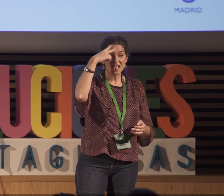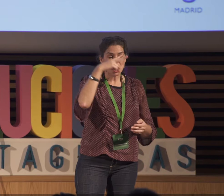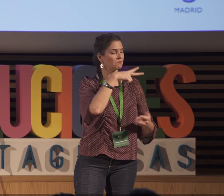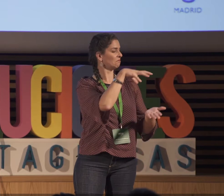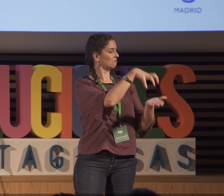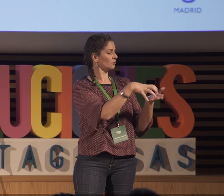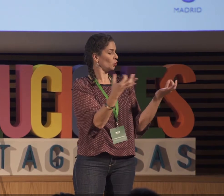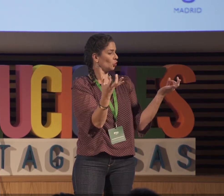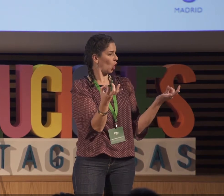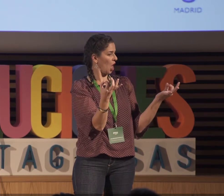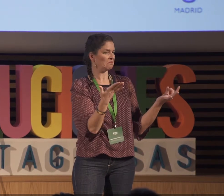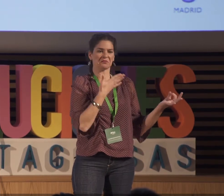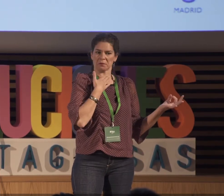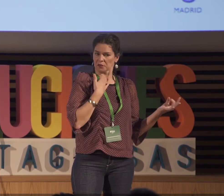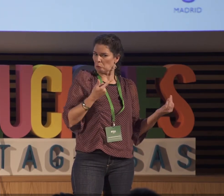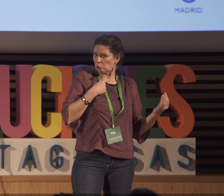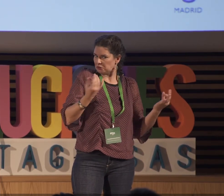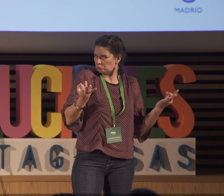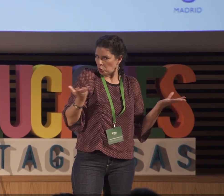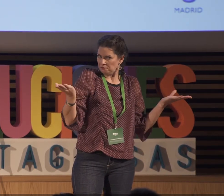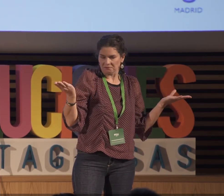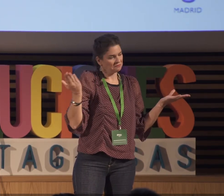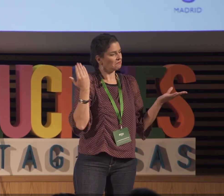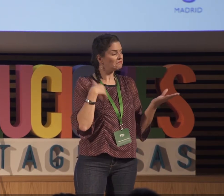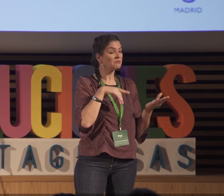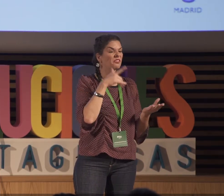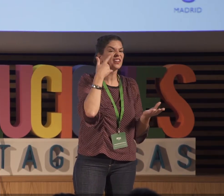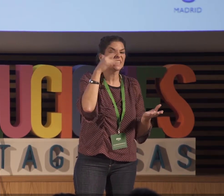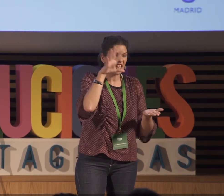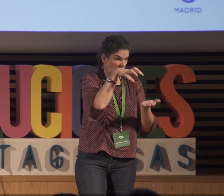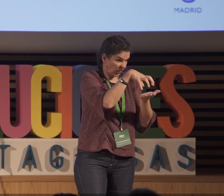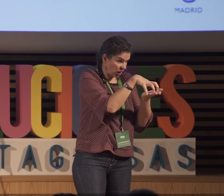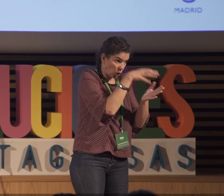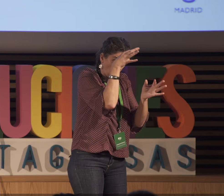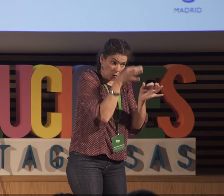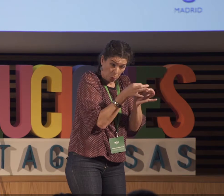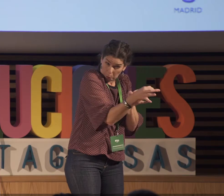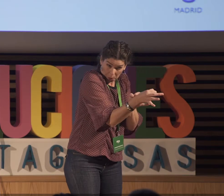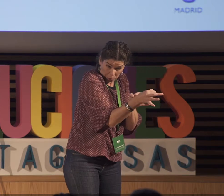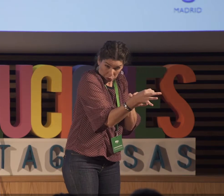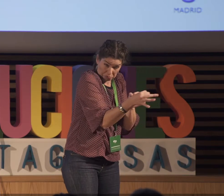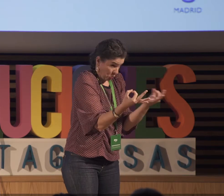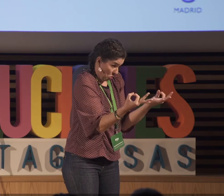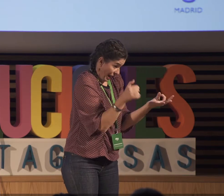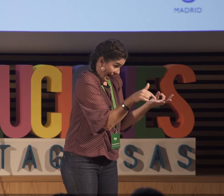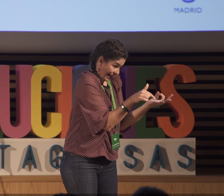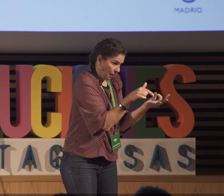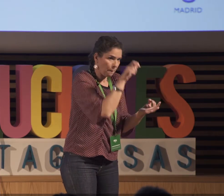Me fui a México y allí estuve en un centro de yoga. La verdad que me apetecía, me gusta el yoga. Pero fíjate que allí en el centro de yoga estaba en el pueblo más remoto de México